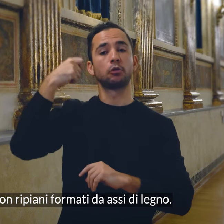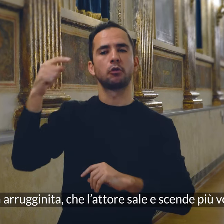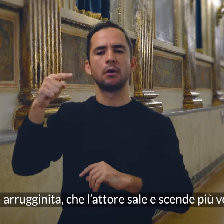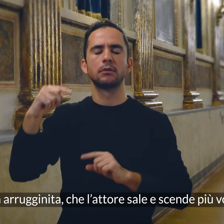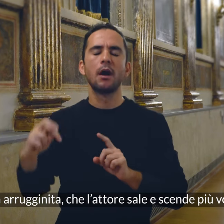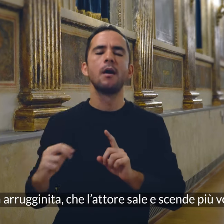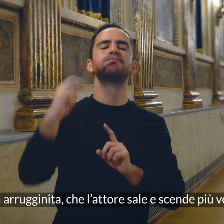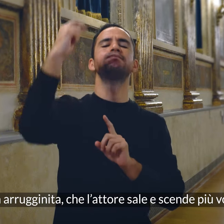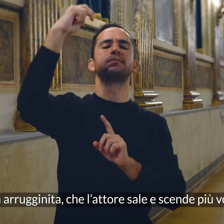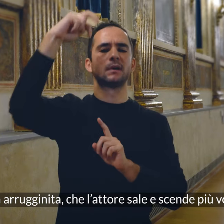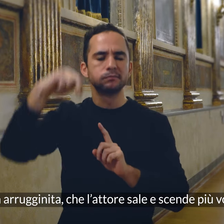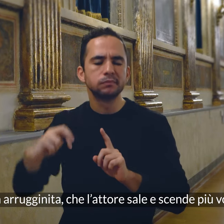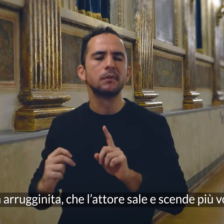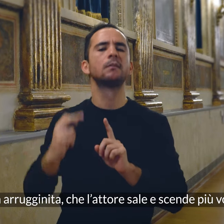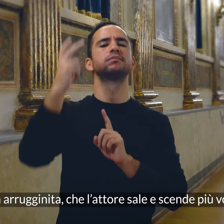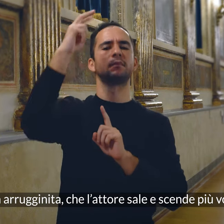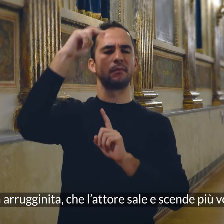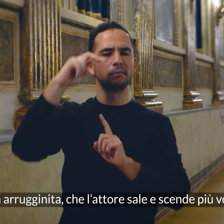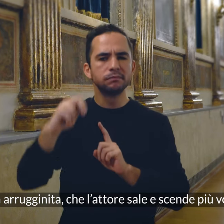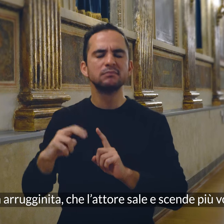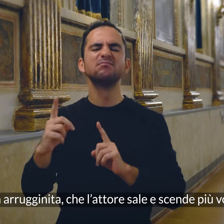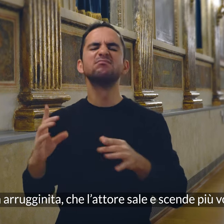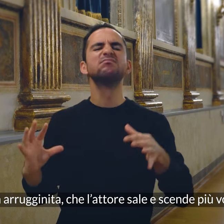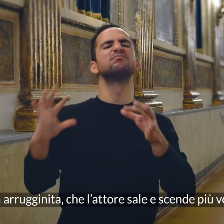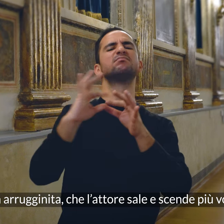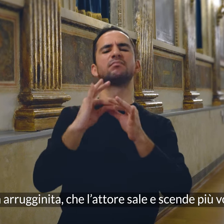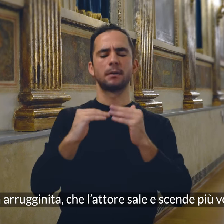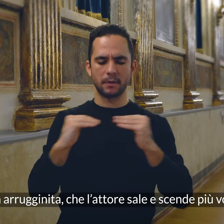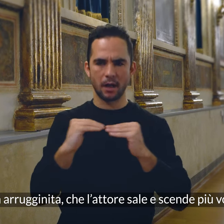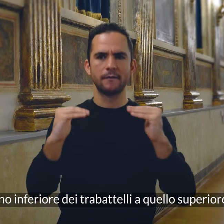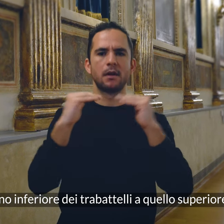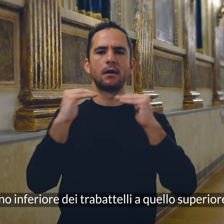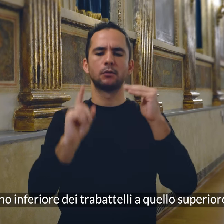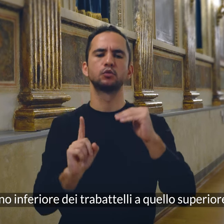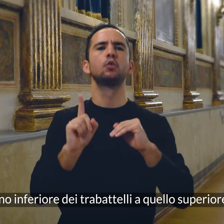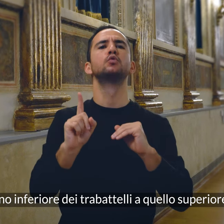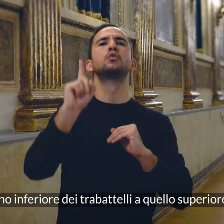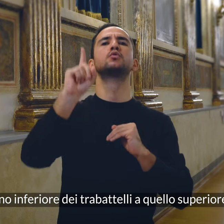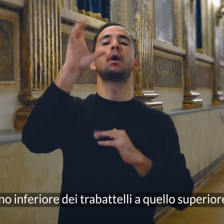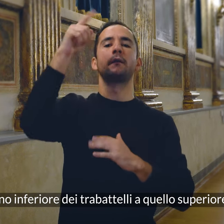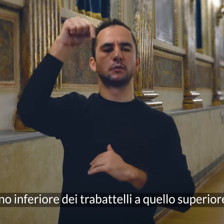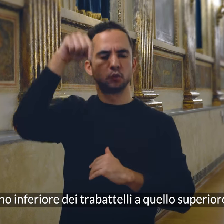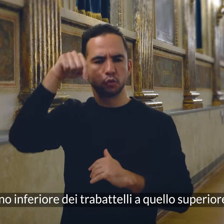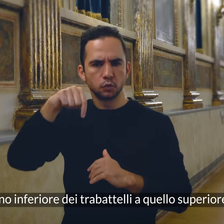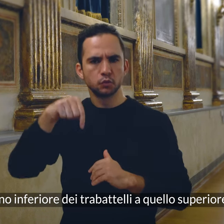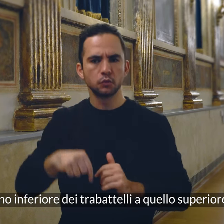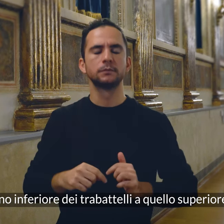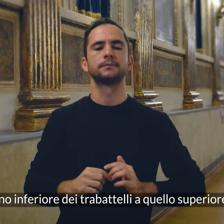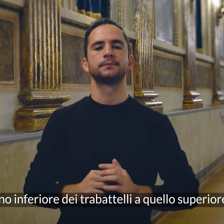Una lunga scala arrugginita, che l'attore sale e scende più volte, collega il piano inferiore dei trabattelli a quello